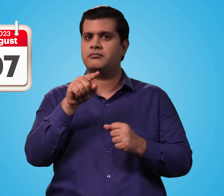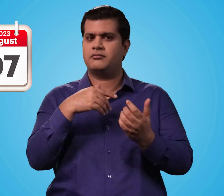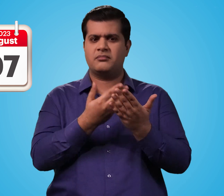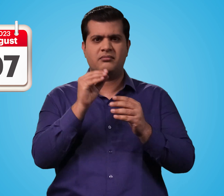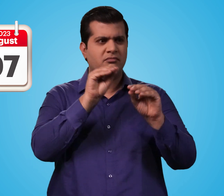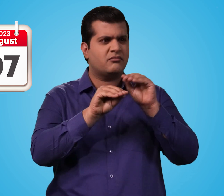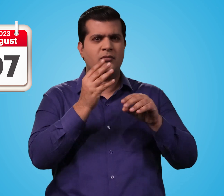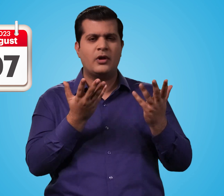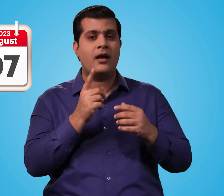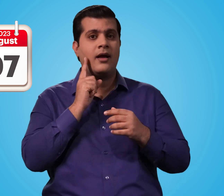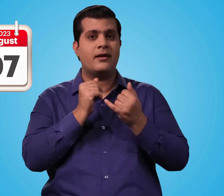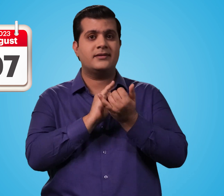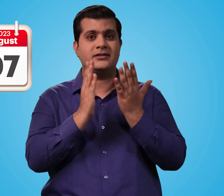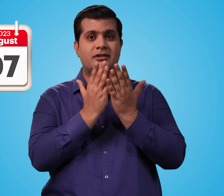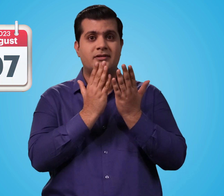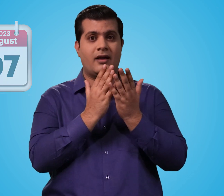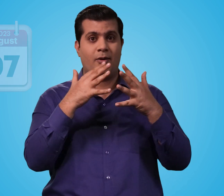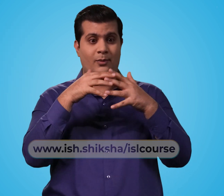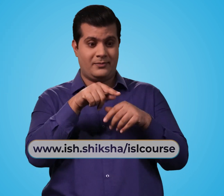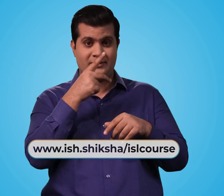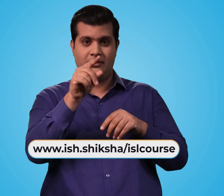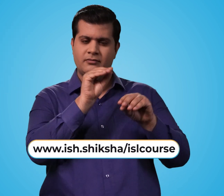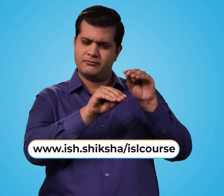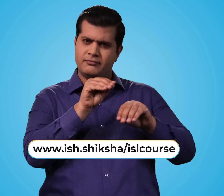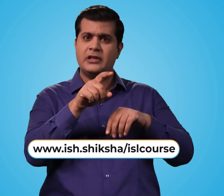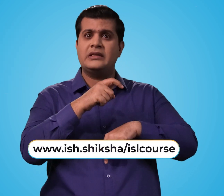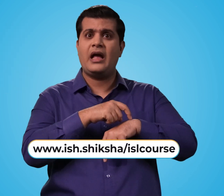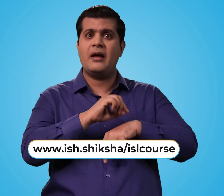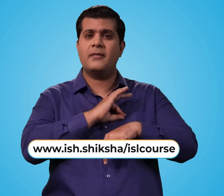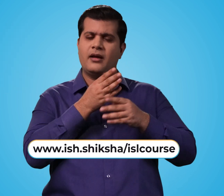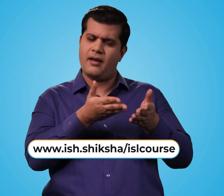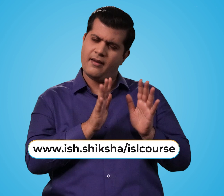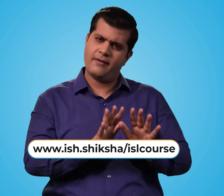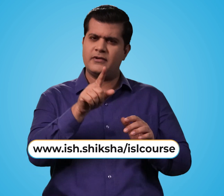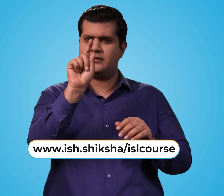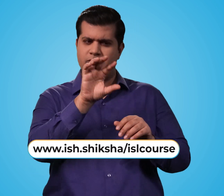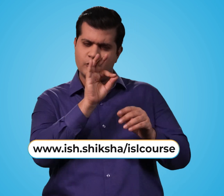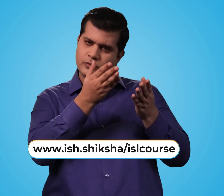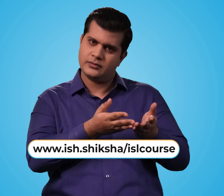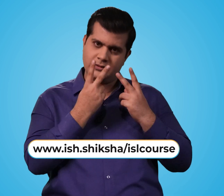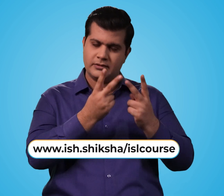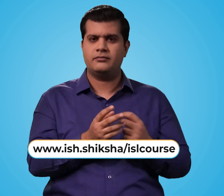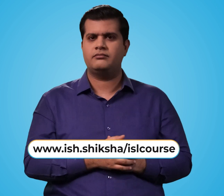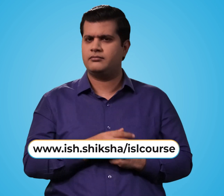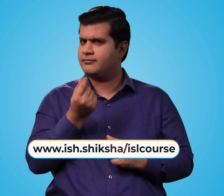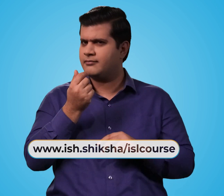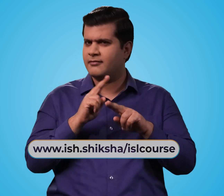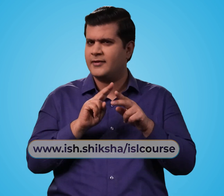आप यहां इस ISH शिक्षा लिंक पर register कर सकते हैं आप अपना पसंदीदा समय चुन सकते हैं